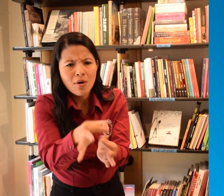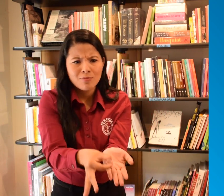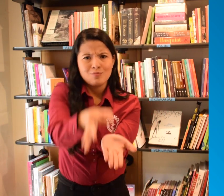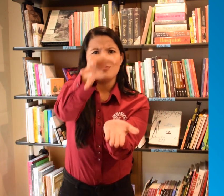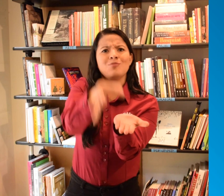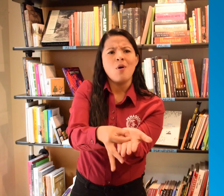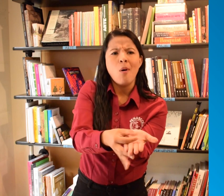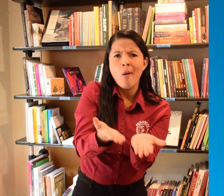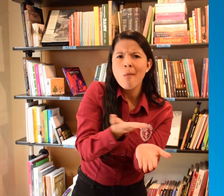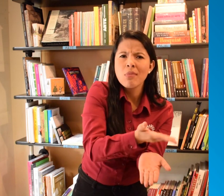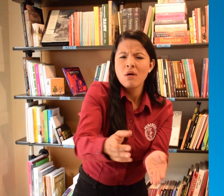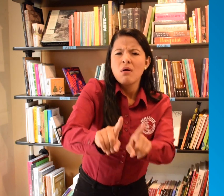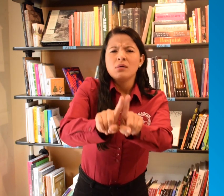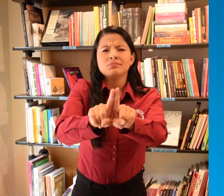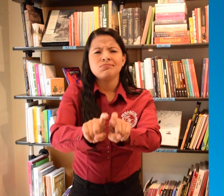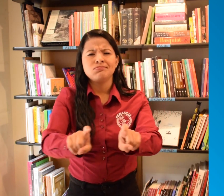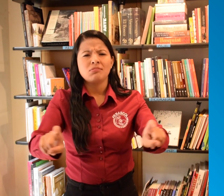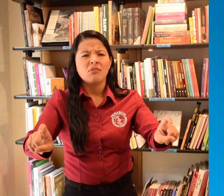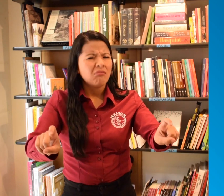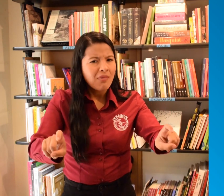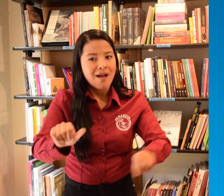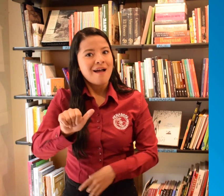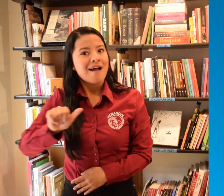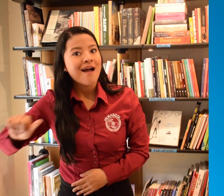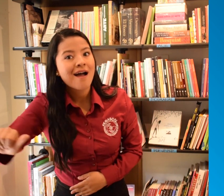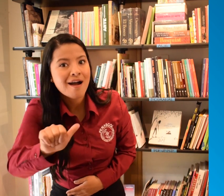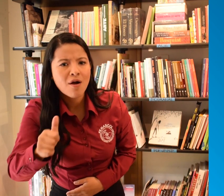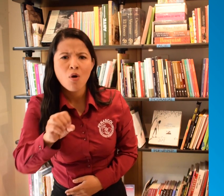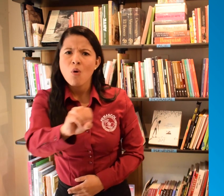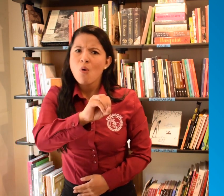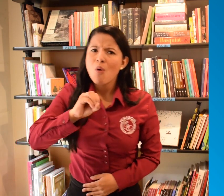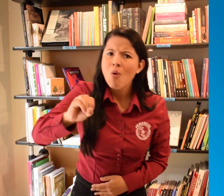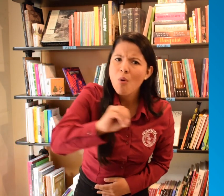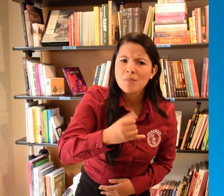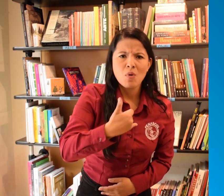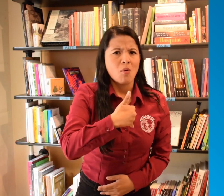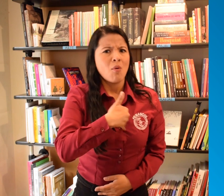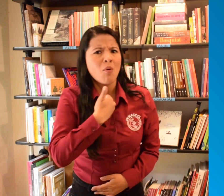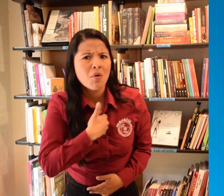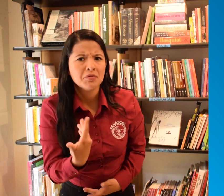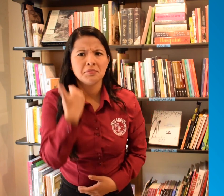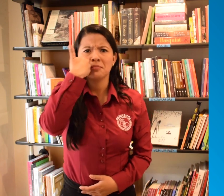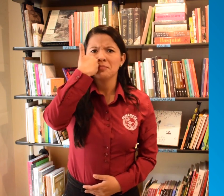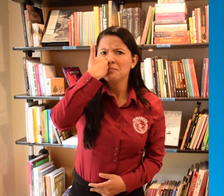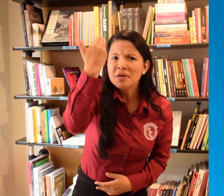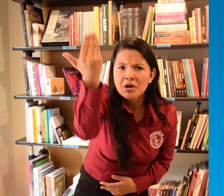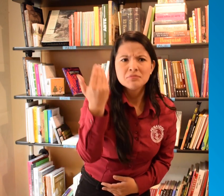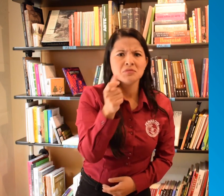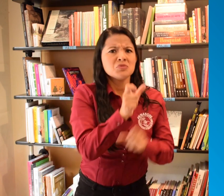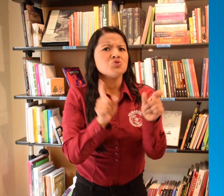y capitales Y en la diversidad de personas, mujeres, hombres, jóvenes, personas mayores, personas sordas, etc